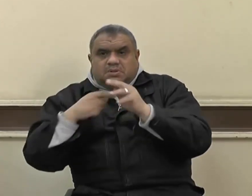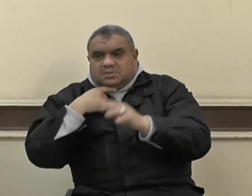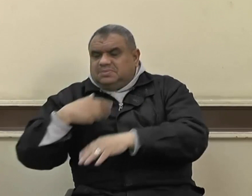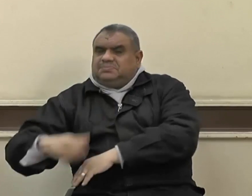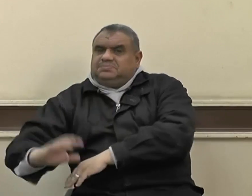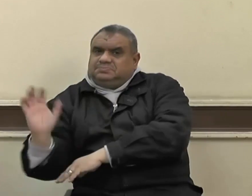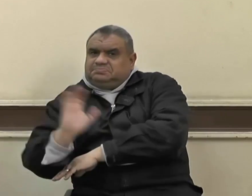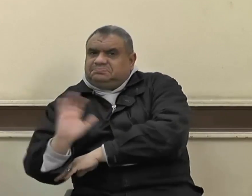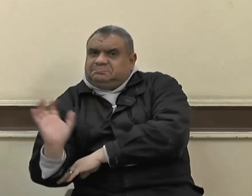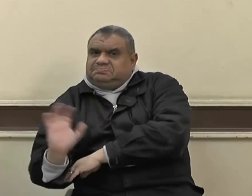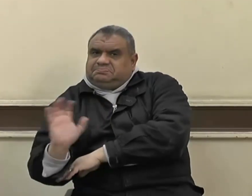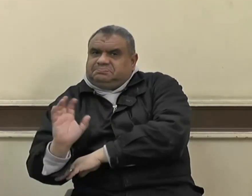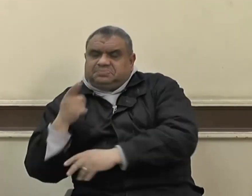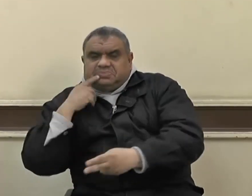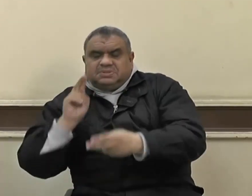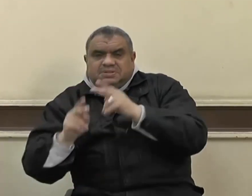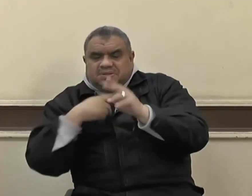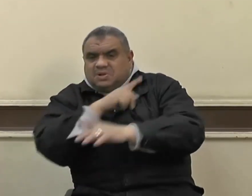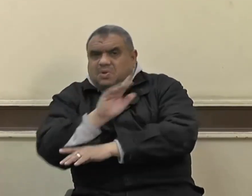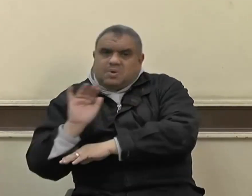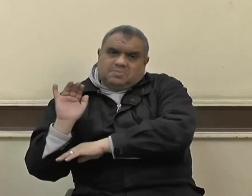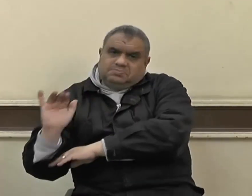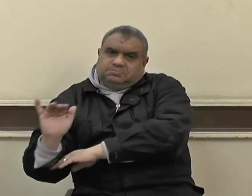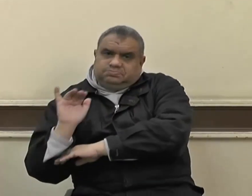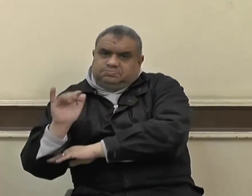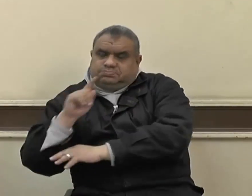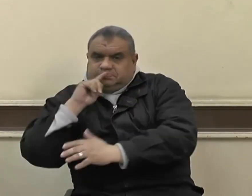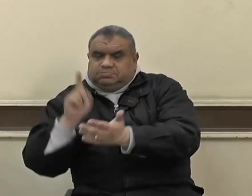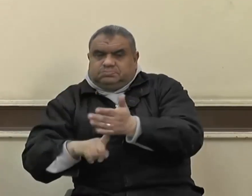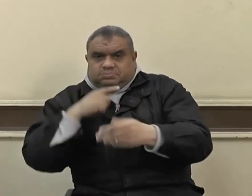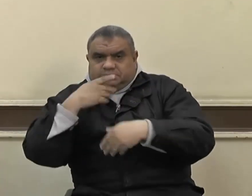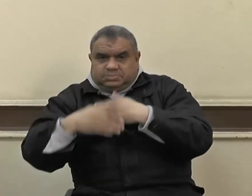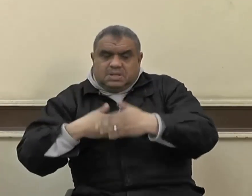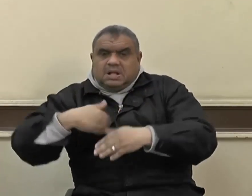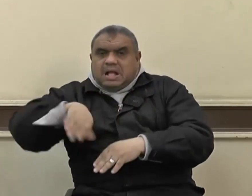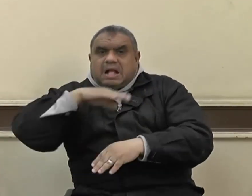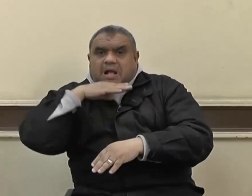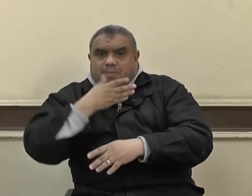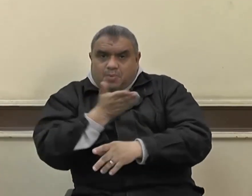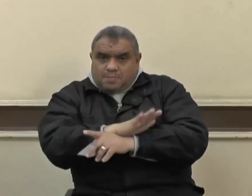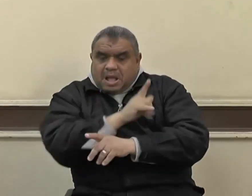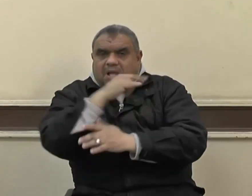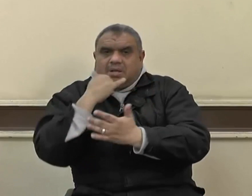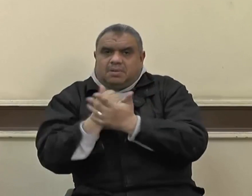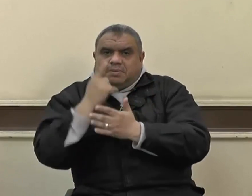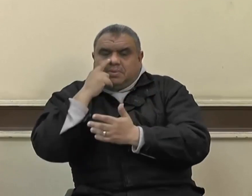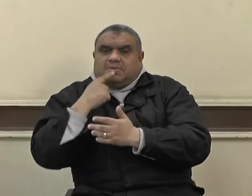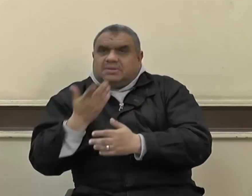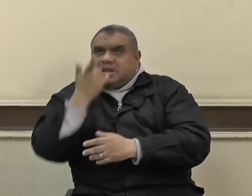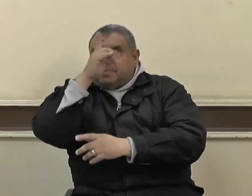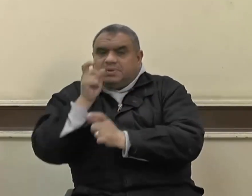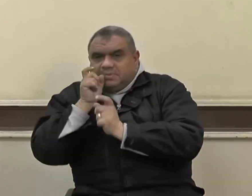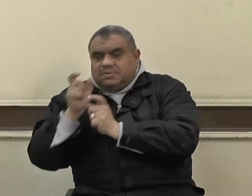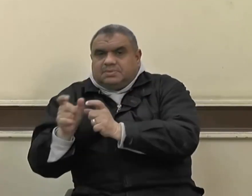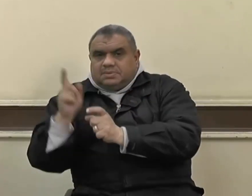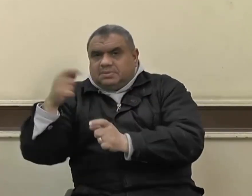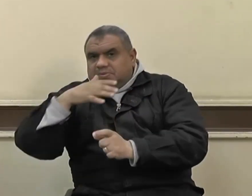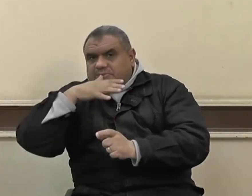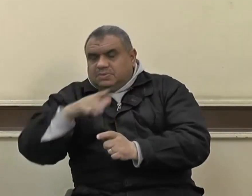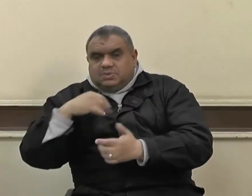آباؤهم من أجل أن يوفروا لنا هذه الحياة وقد ضمن رسول الله صلى الله عليه وسلم لمن